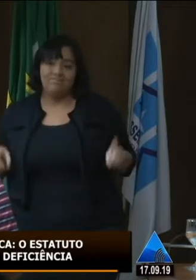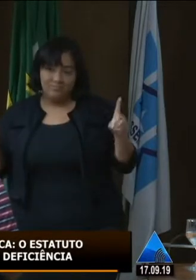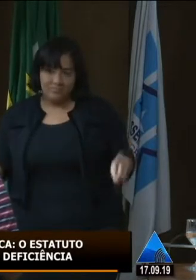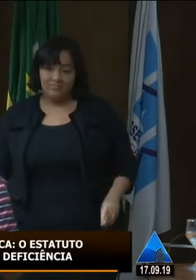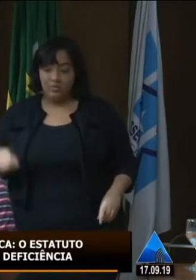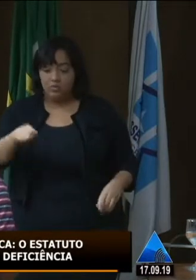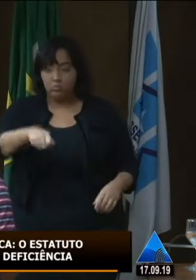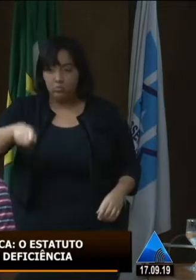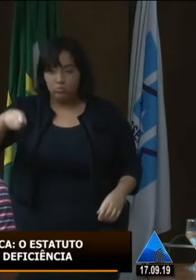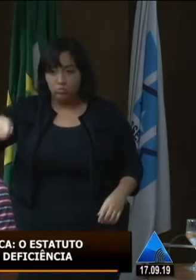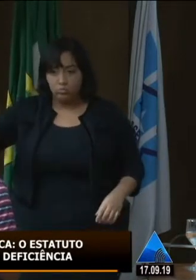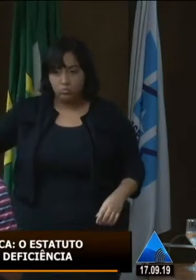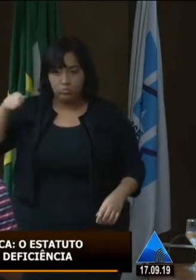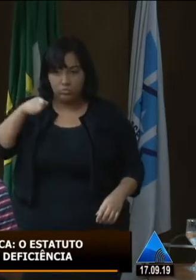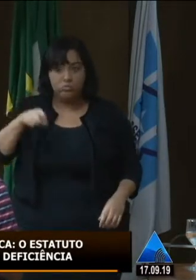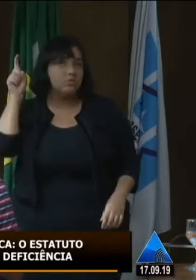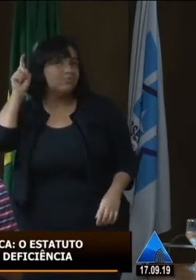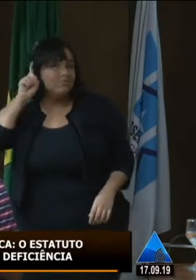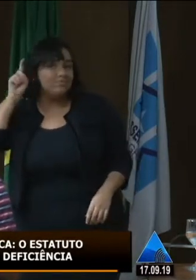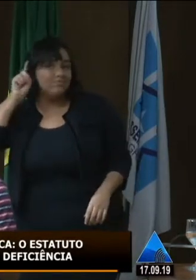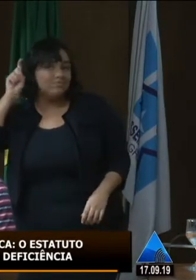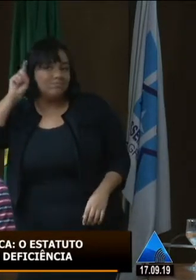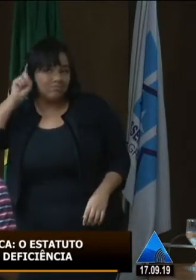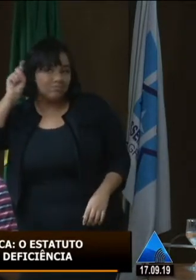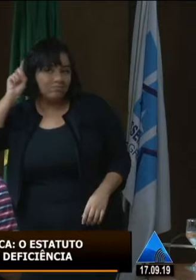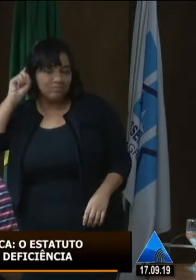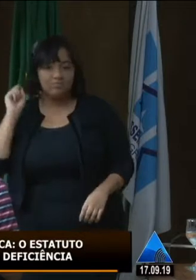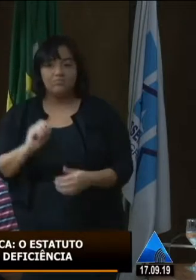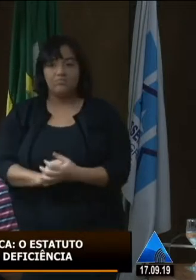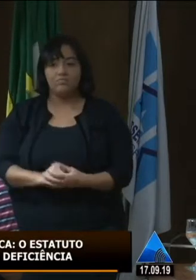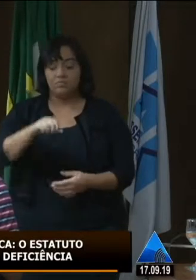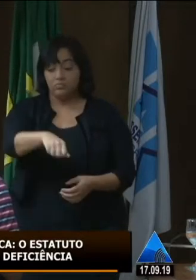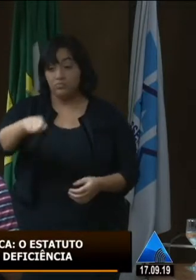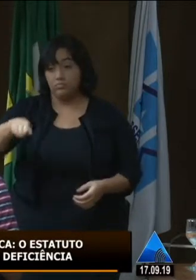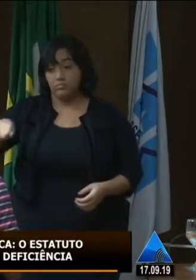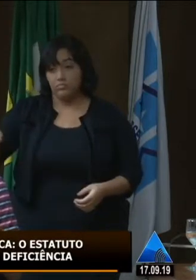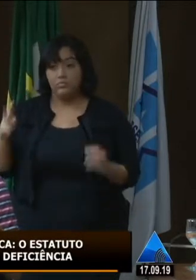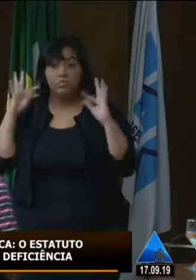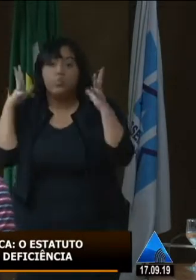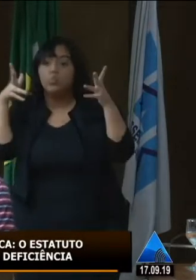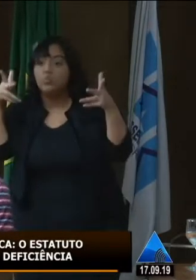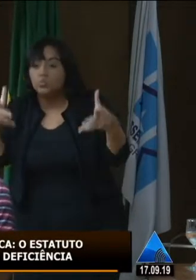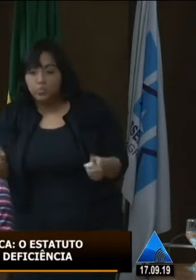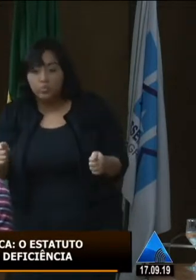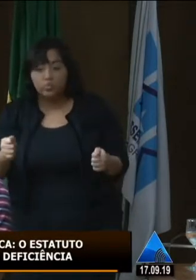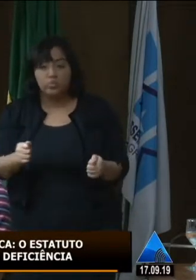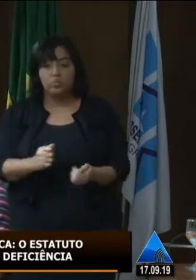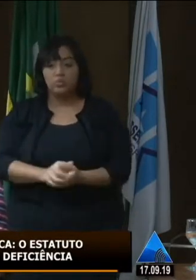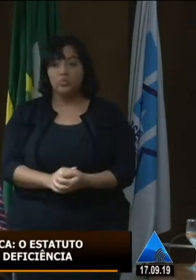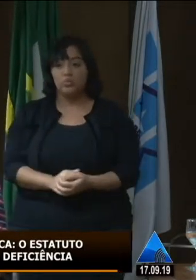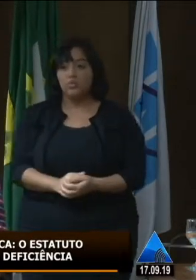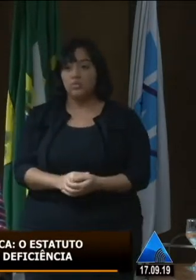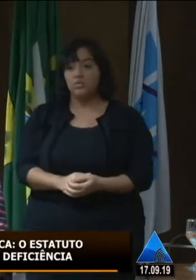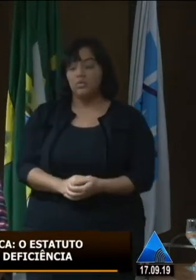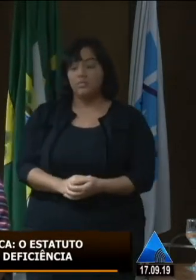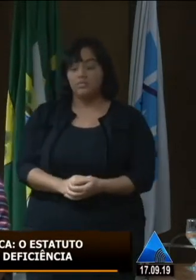muletas, são os nossos aparelhos auditivos, são as nossas bengalas. Todo esse material que para muita gente é só um